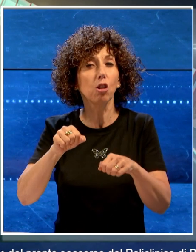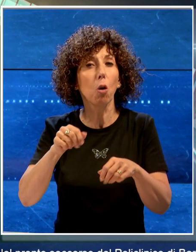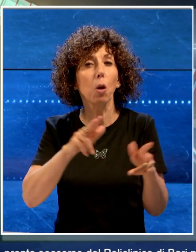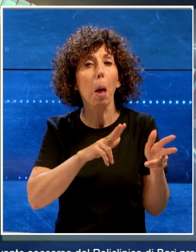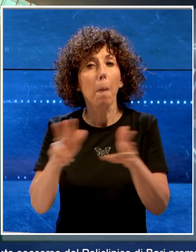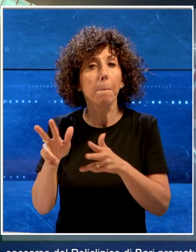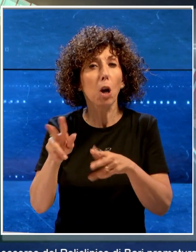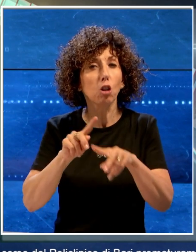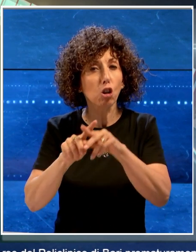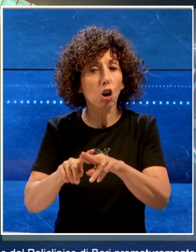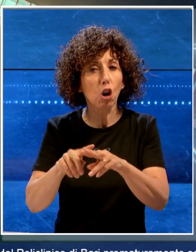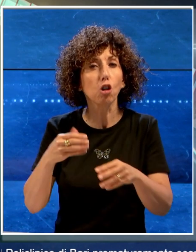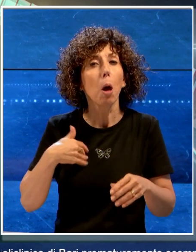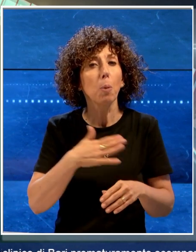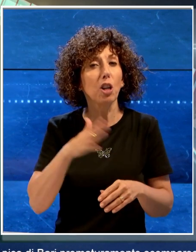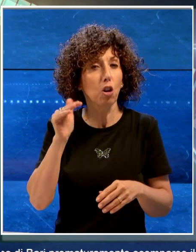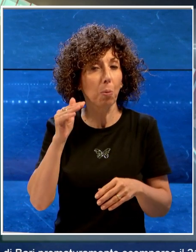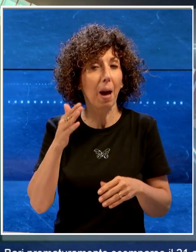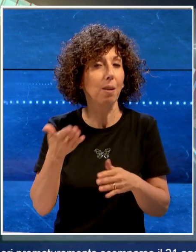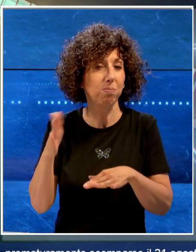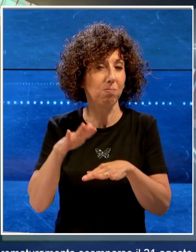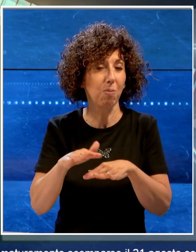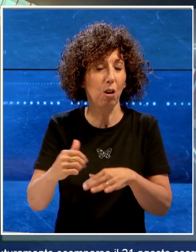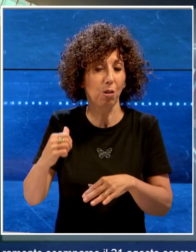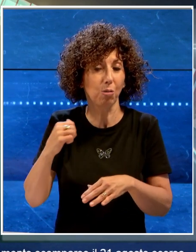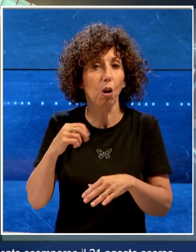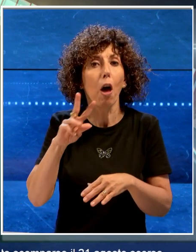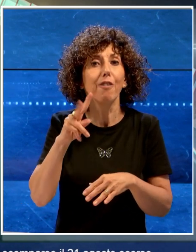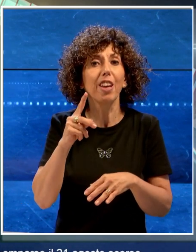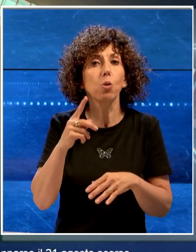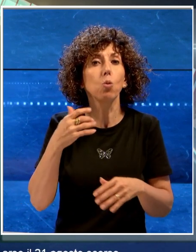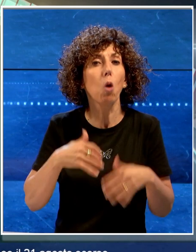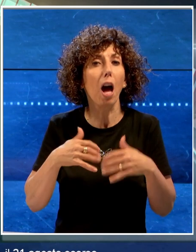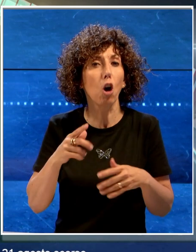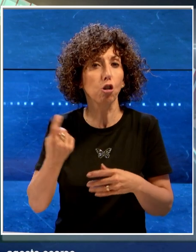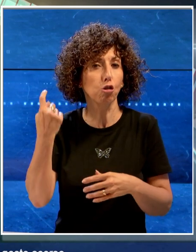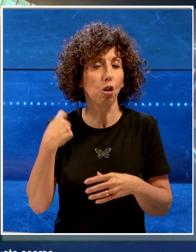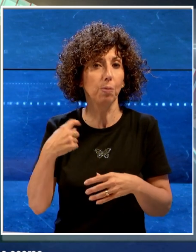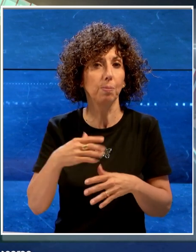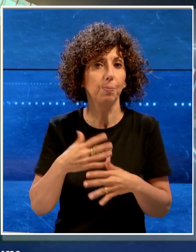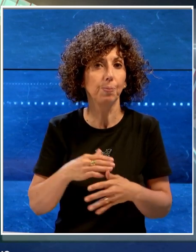Policlinico di Bari, scomparso prematuramente il 21 agosto scorso.